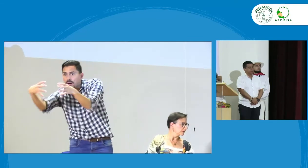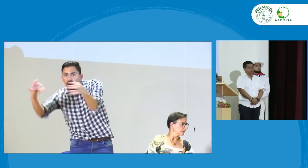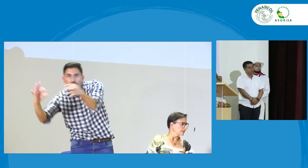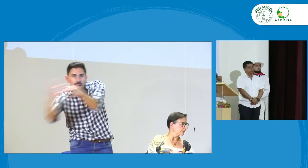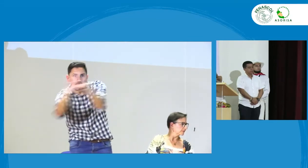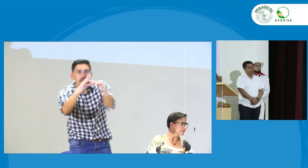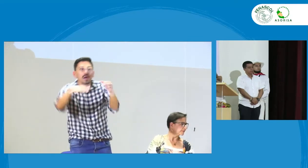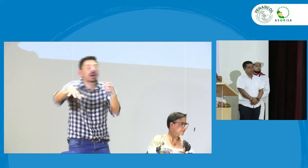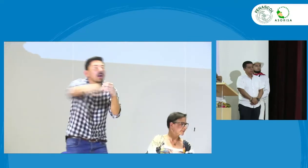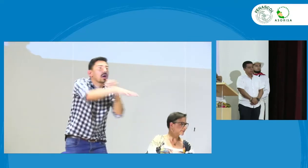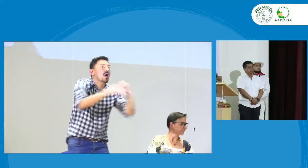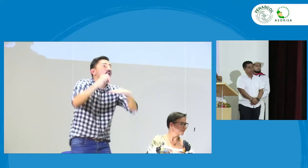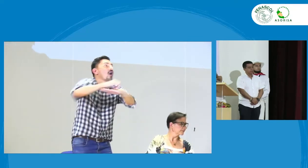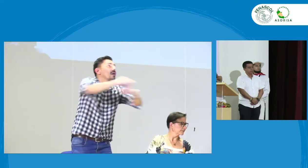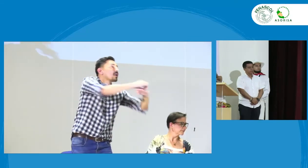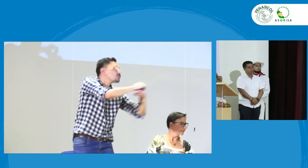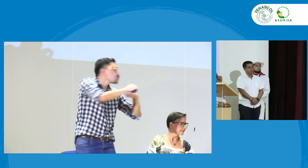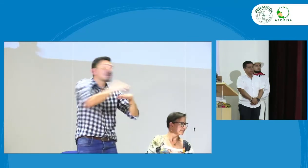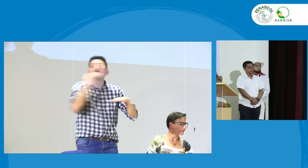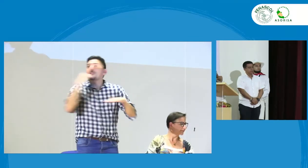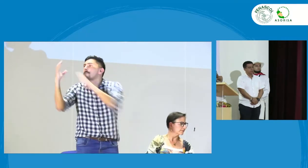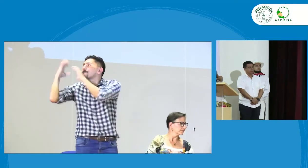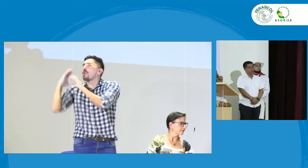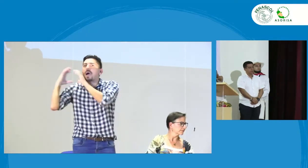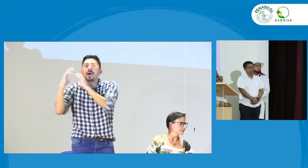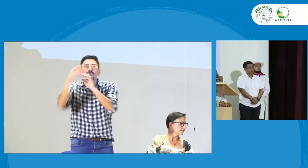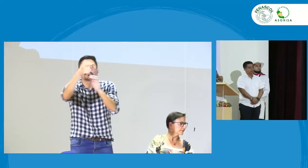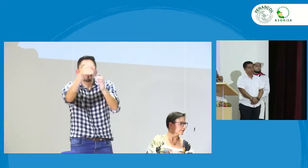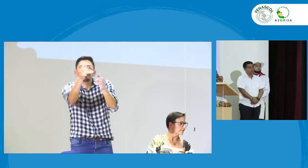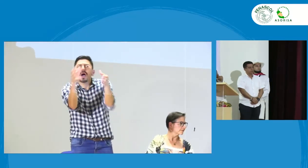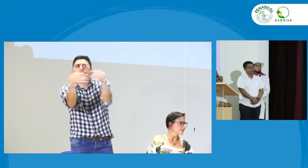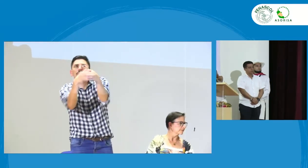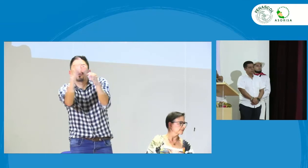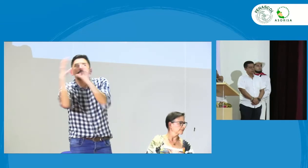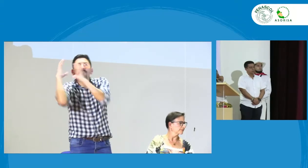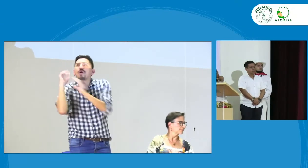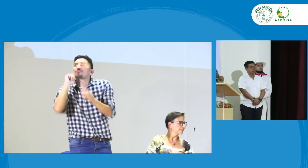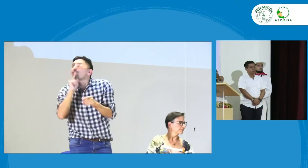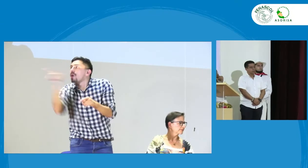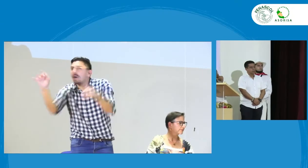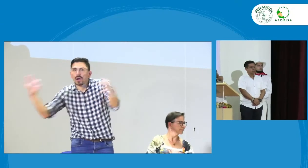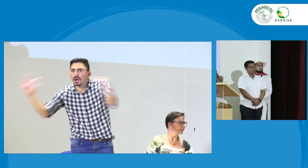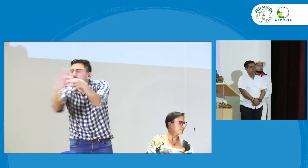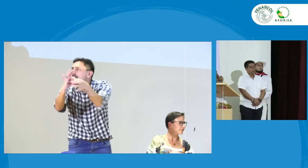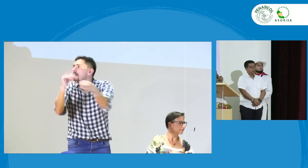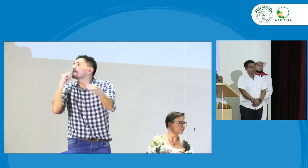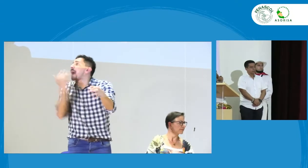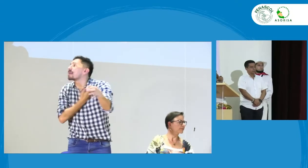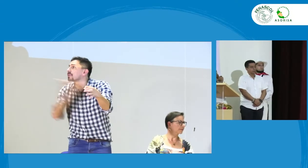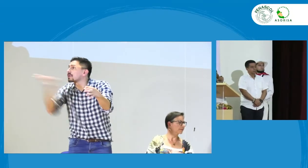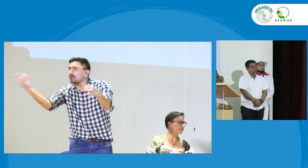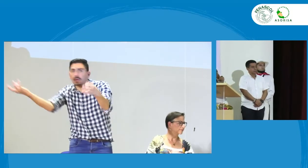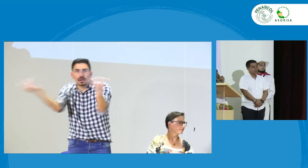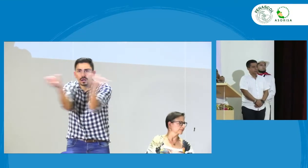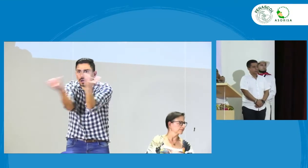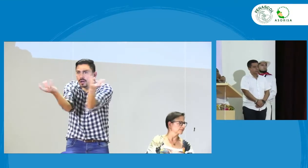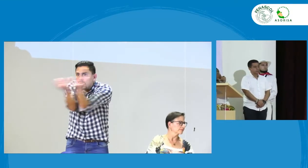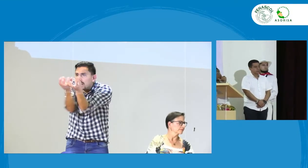felicito que están aquí trabajando con las organizaciones desde Popayán puede trabajar desde la asociación de